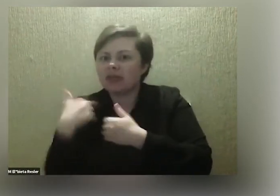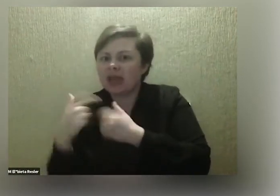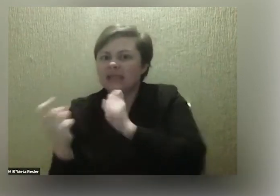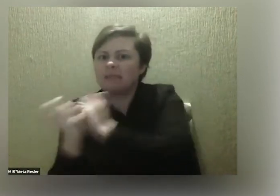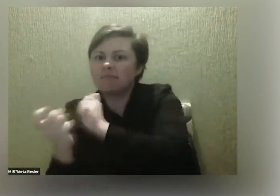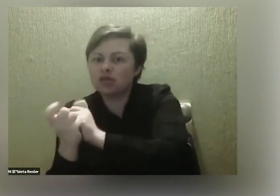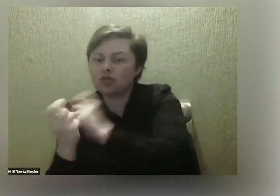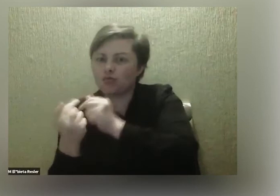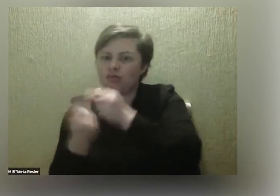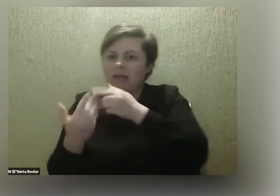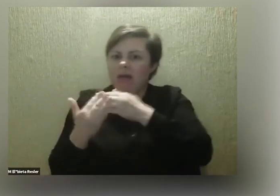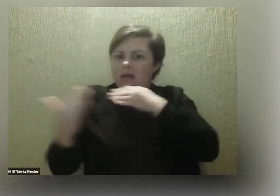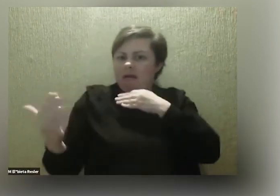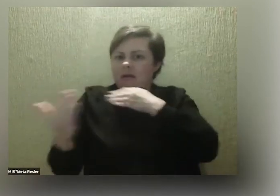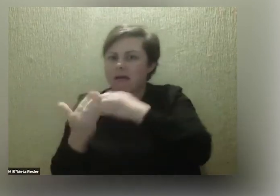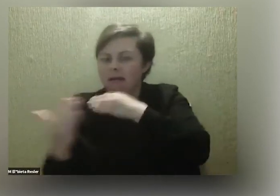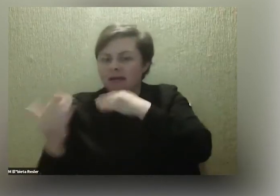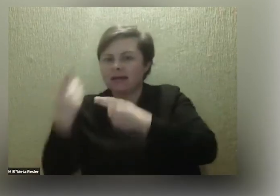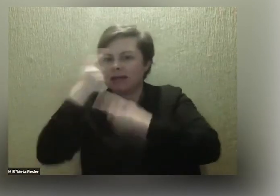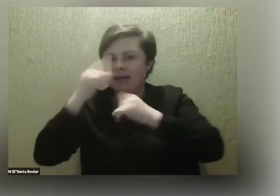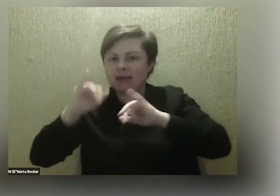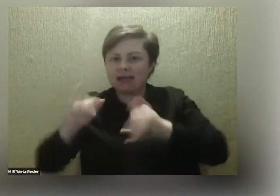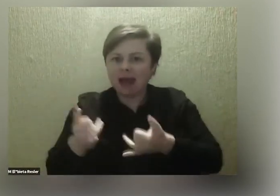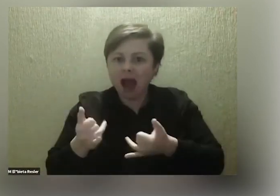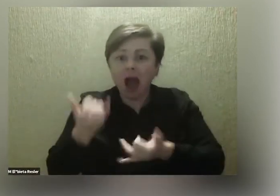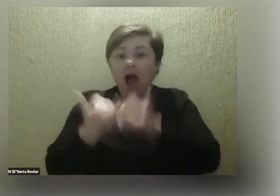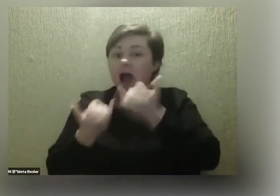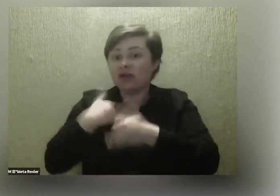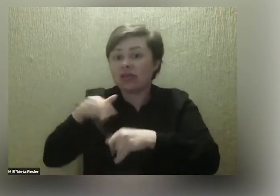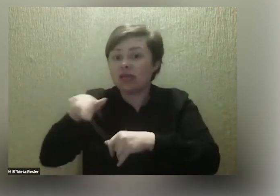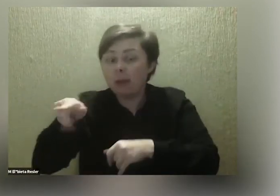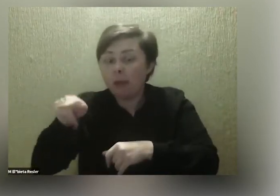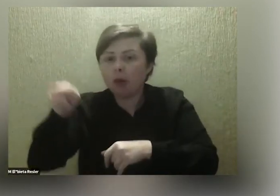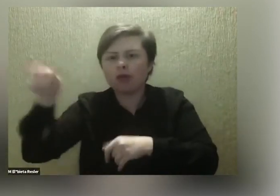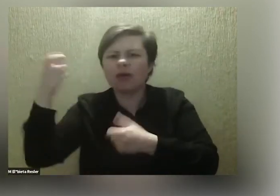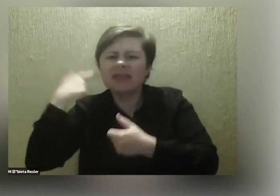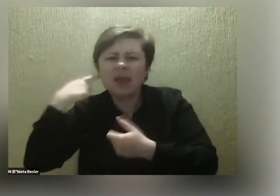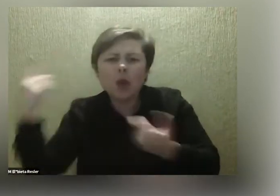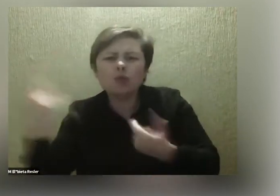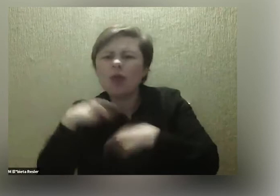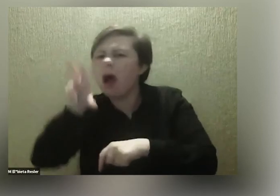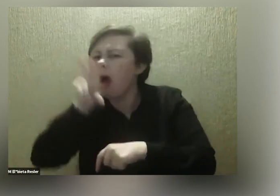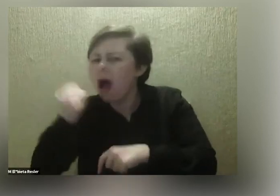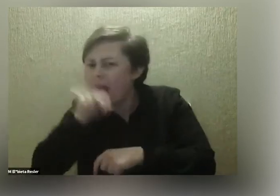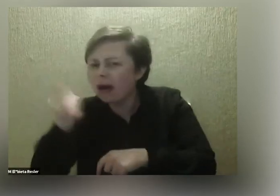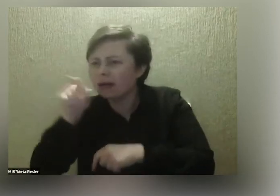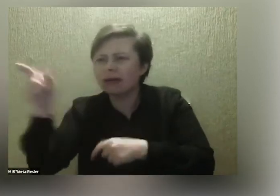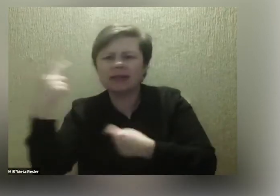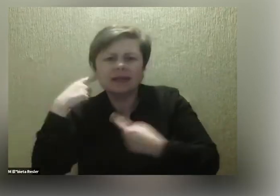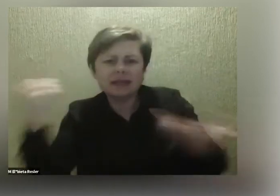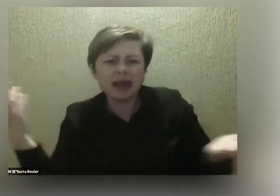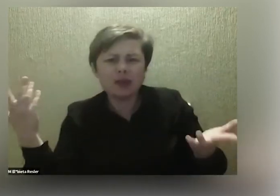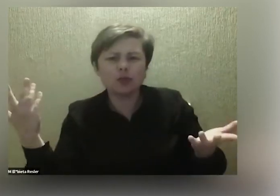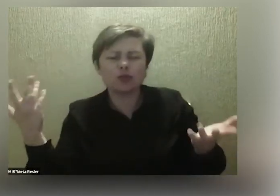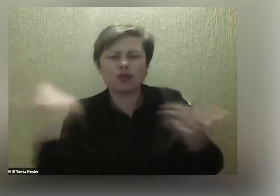jakiegoś zagrożenia na kogoś. A jednocześnie, jeśli nie podejdę za blisko, to... To nie usłyszy! I jeszcze przez tą maseczkę, no to też może